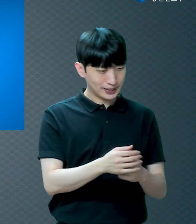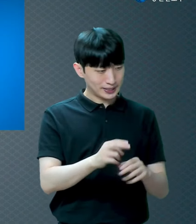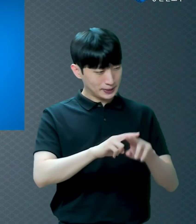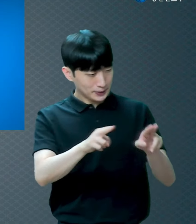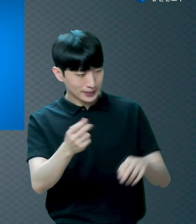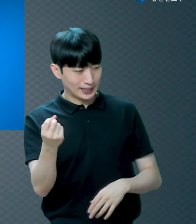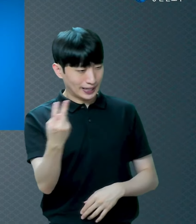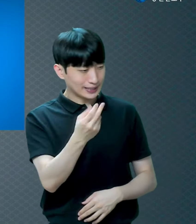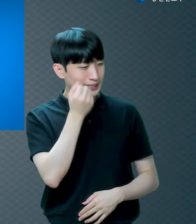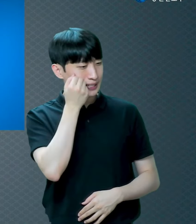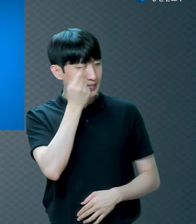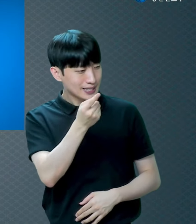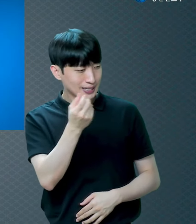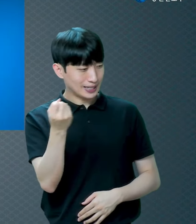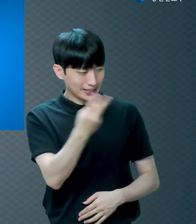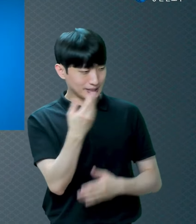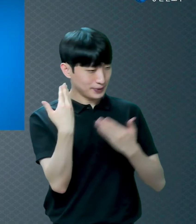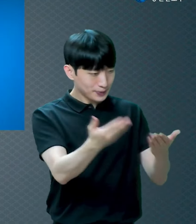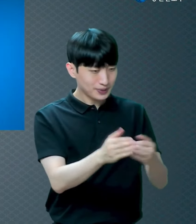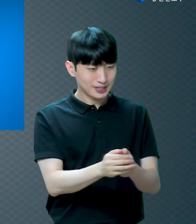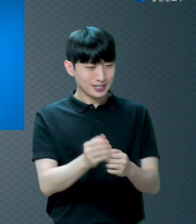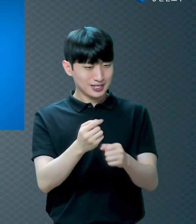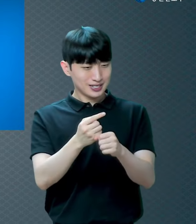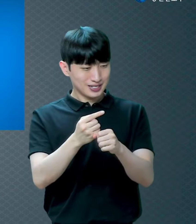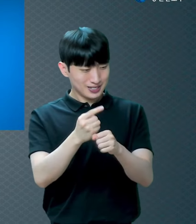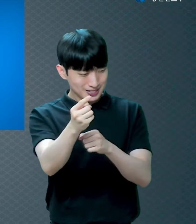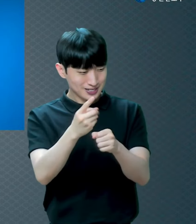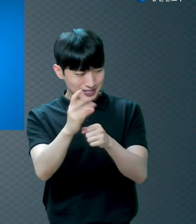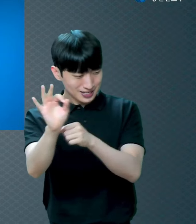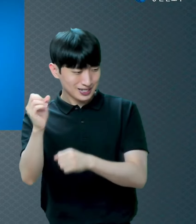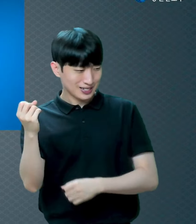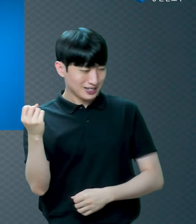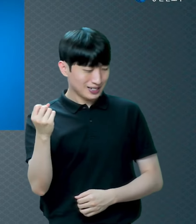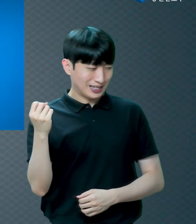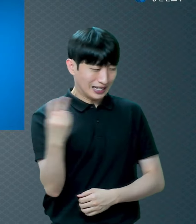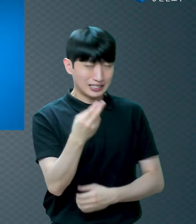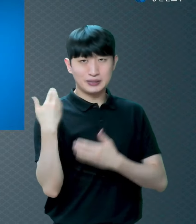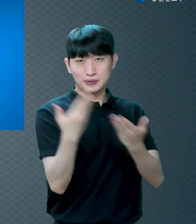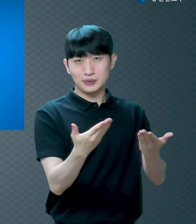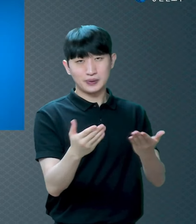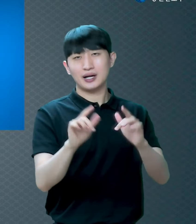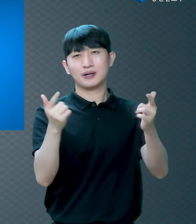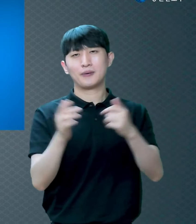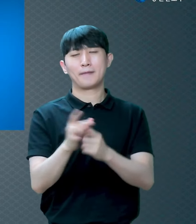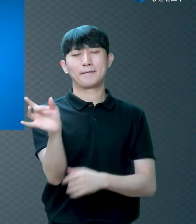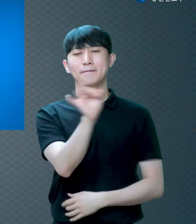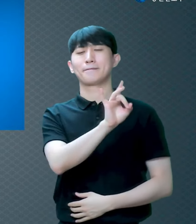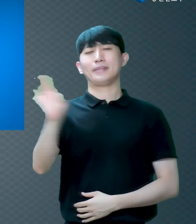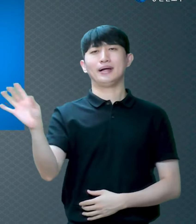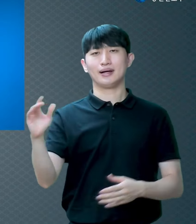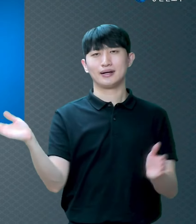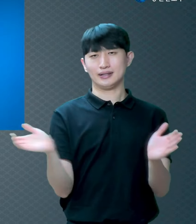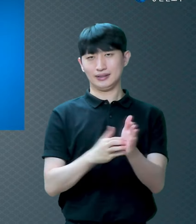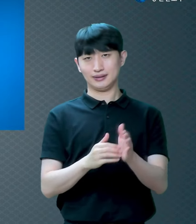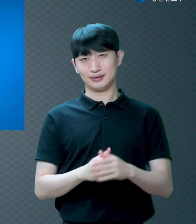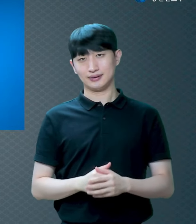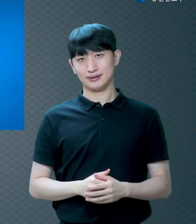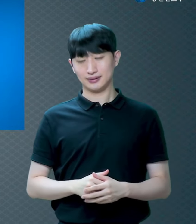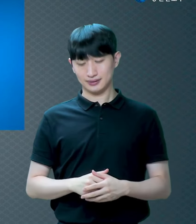달 있다가 조금 더 주고 뭐 그런 게 아닙니다 단번에 주신 믿음의 도 한 번에